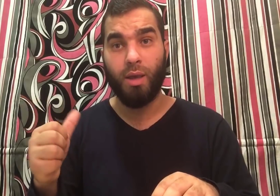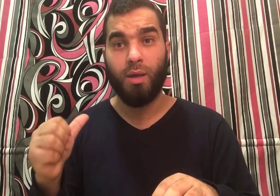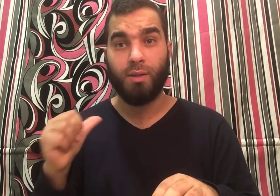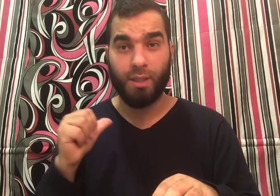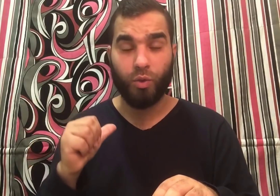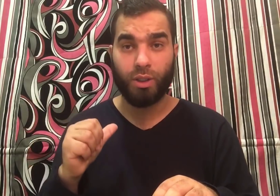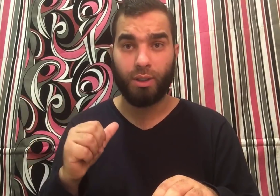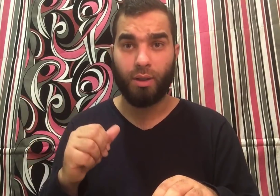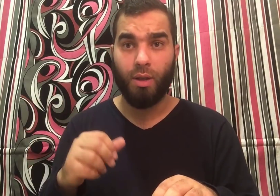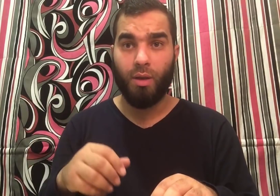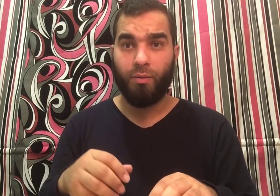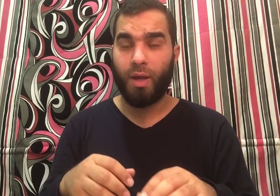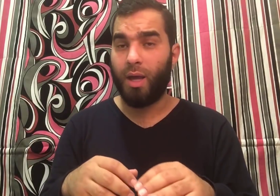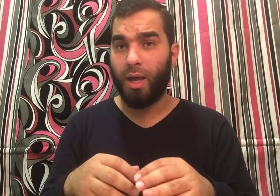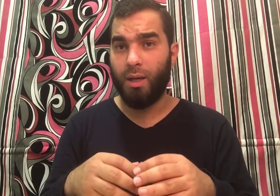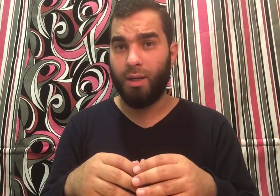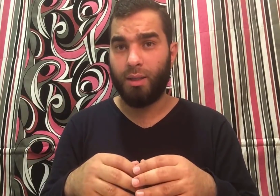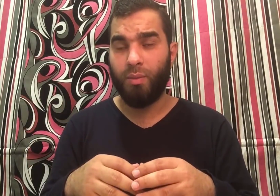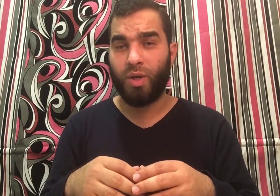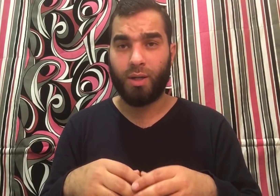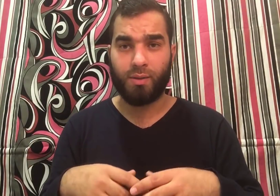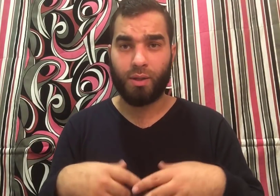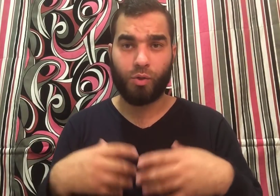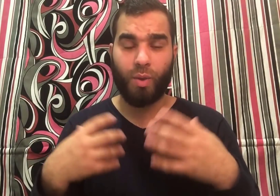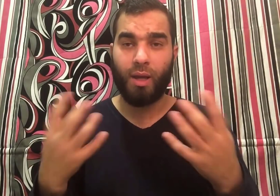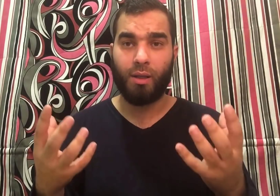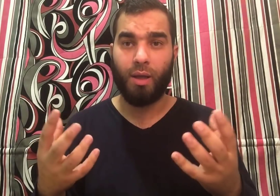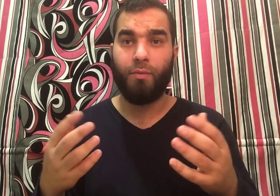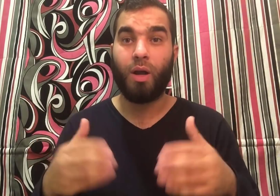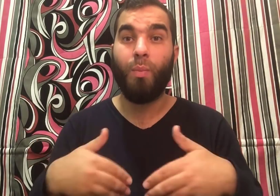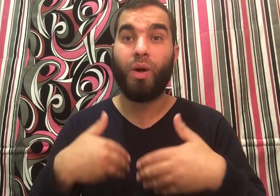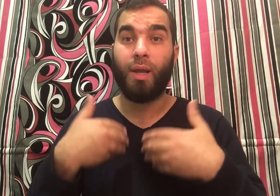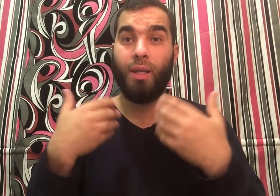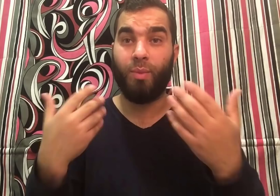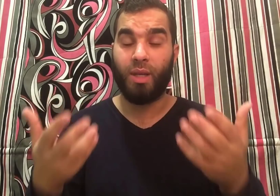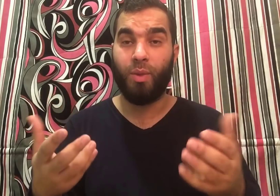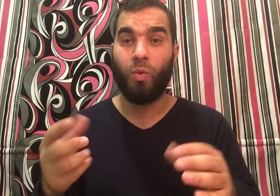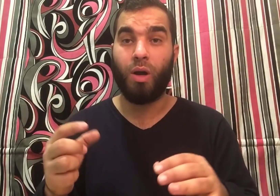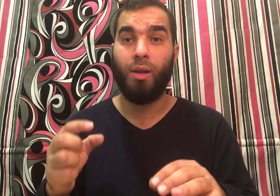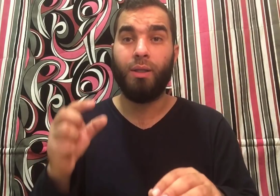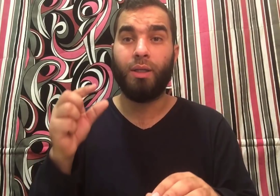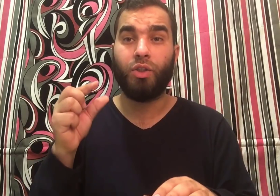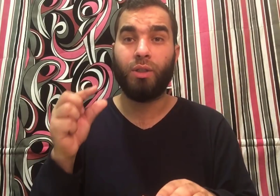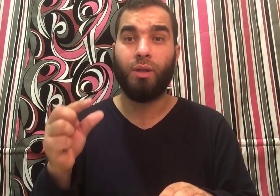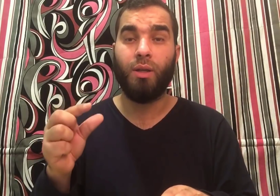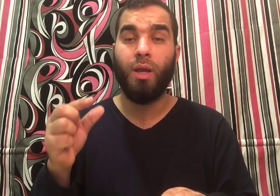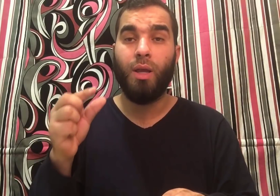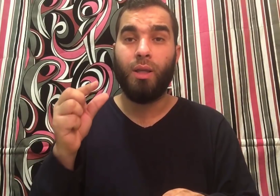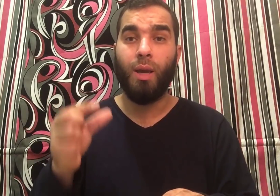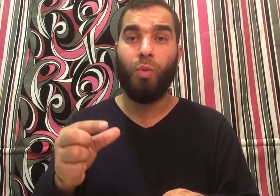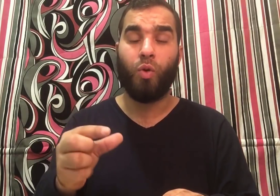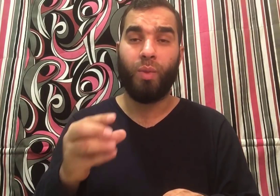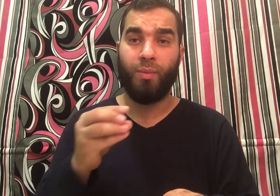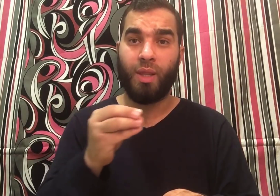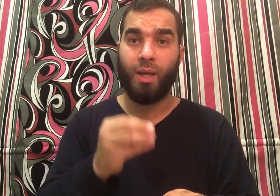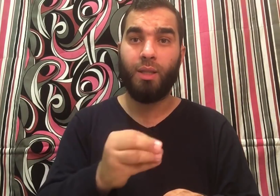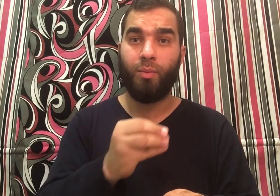زوجتي فقال الاثنين من الأنصار سبحان الله فقبر عليهم النبي وقال إن الشيطان يبلغ من ابن آدم